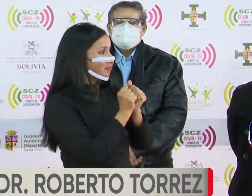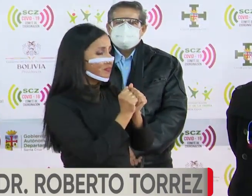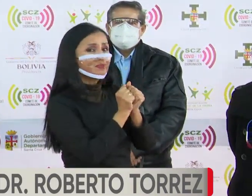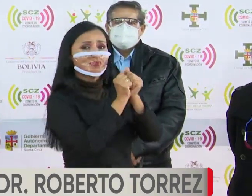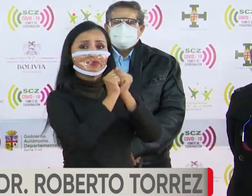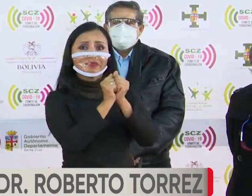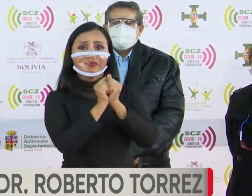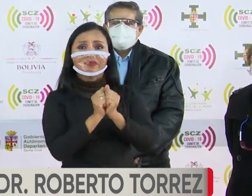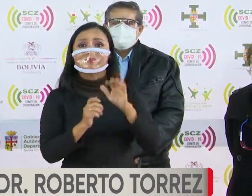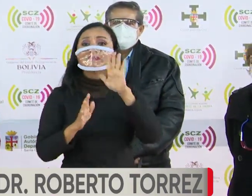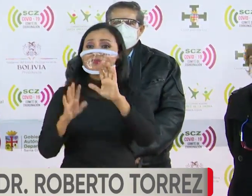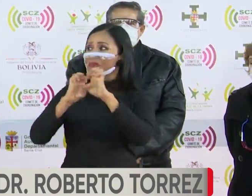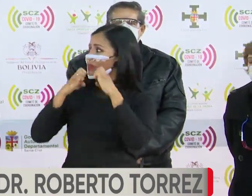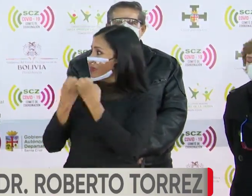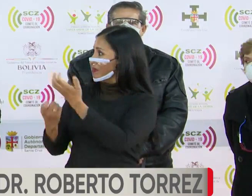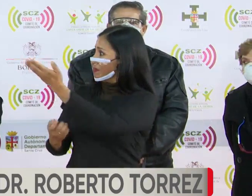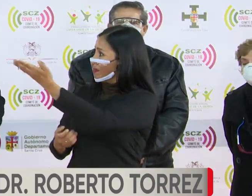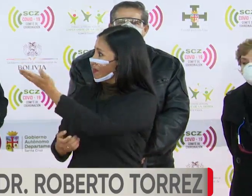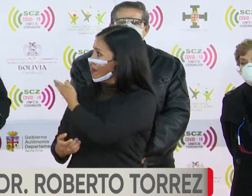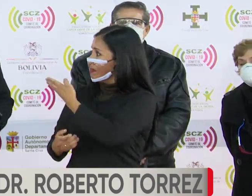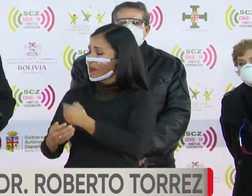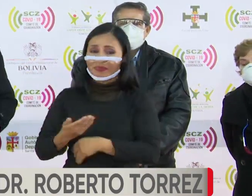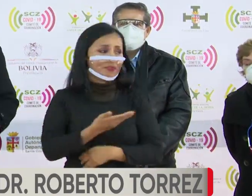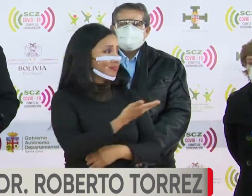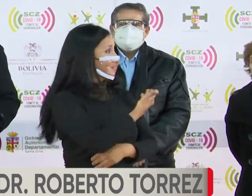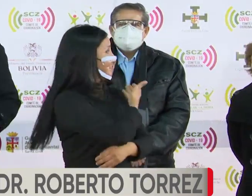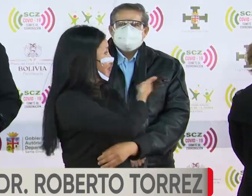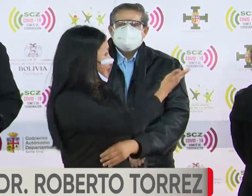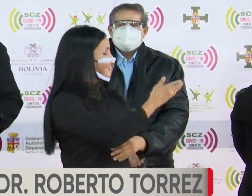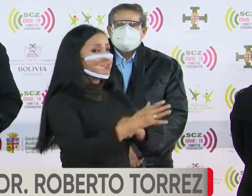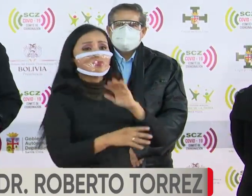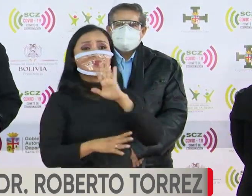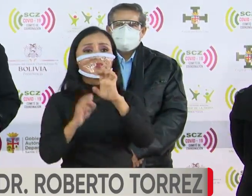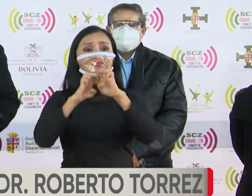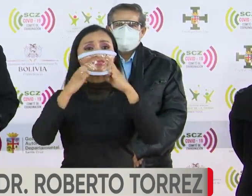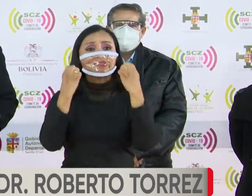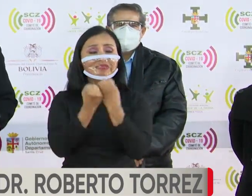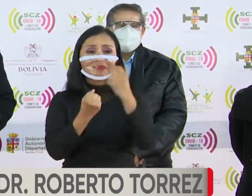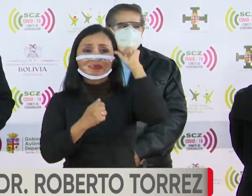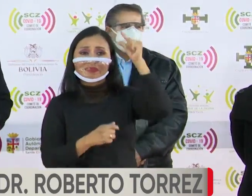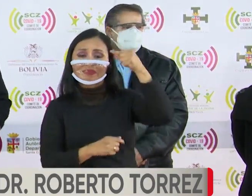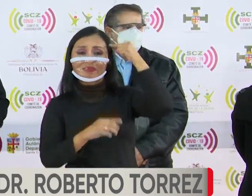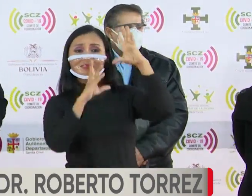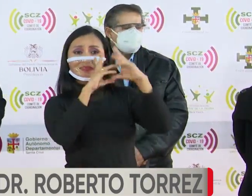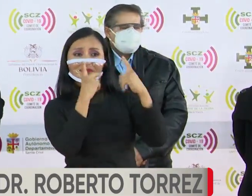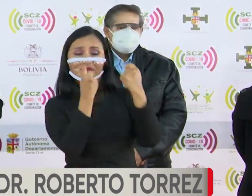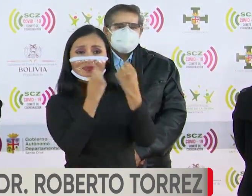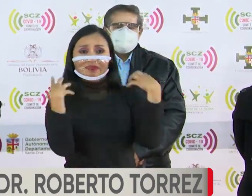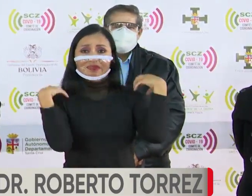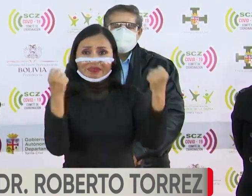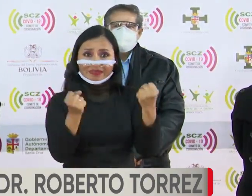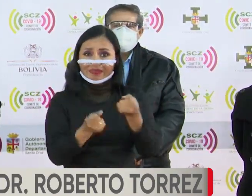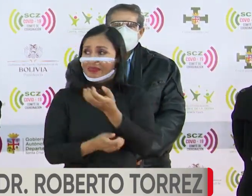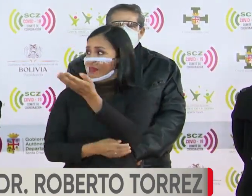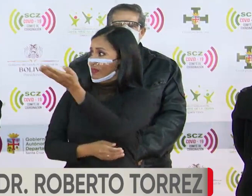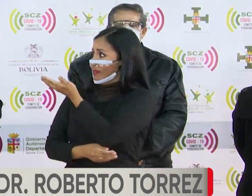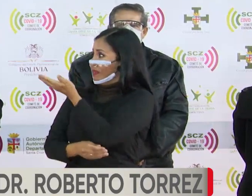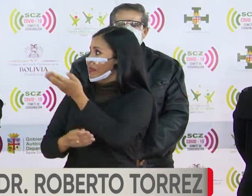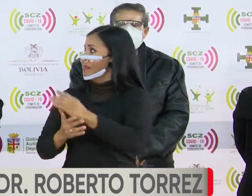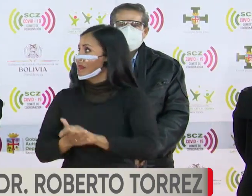su equipo, el equipo de salud del gobierno departamental, con el cual,